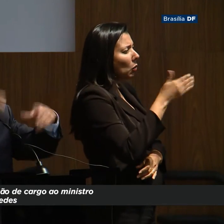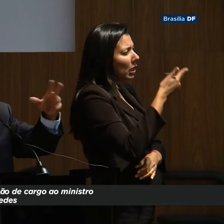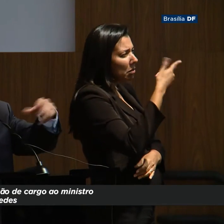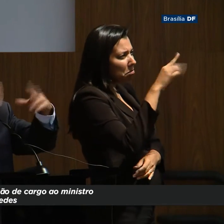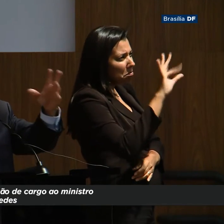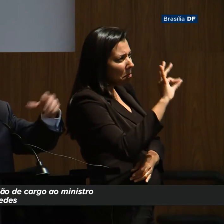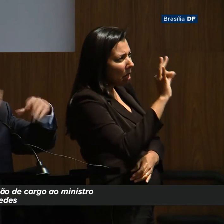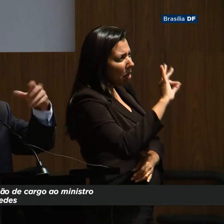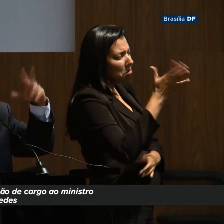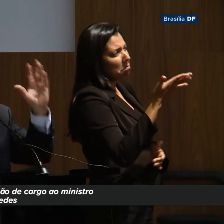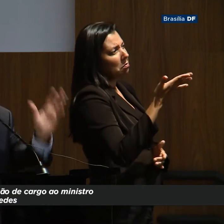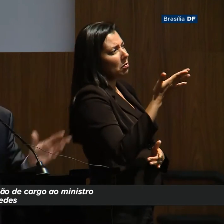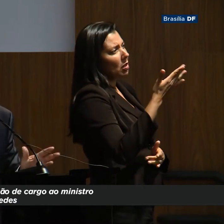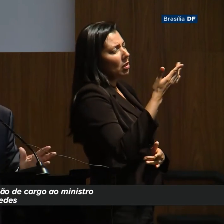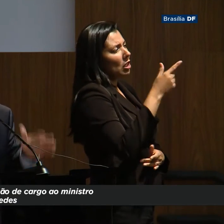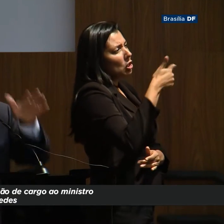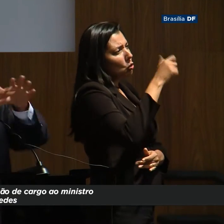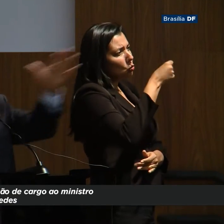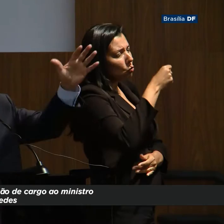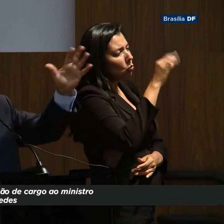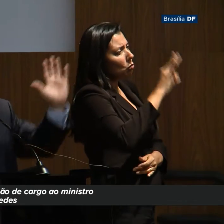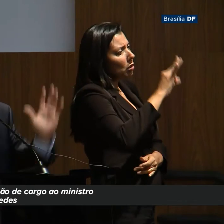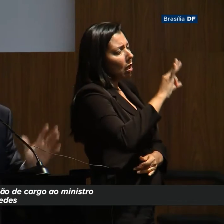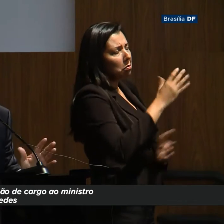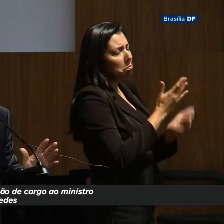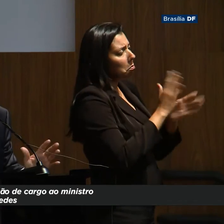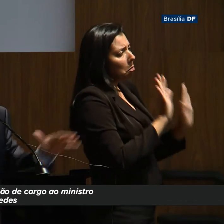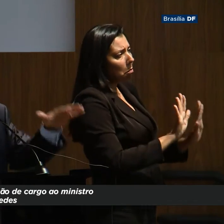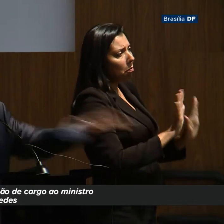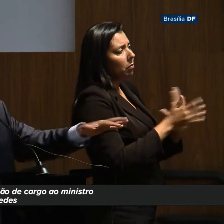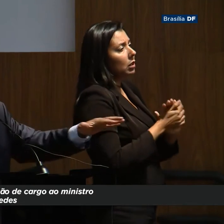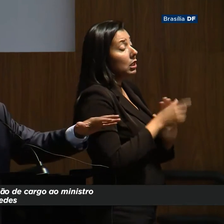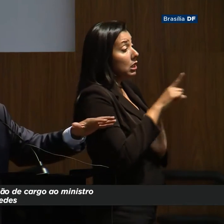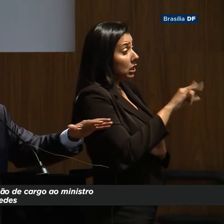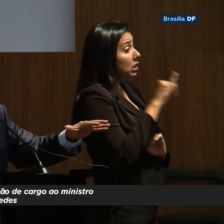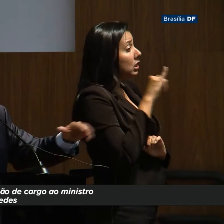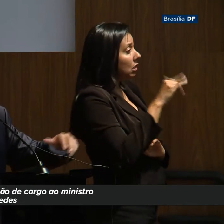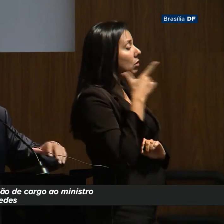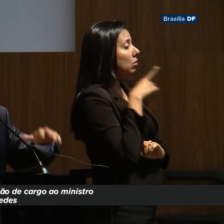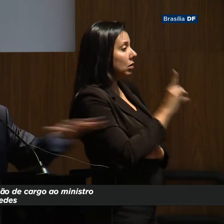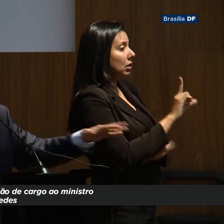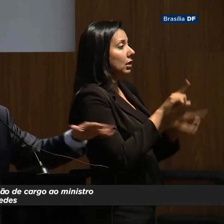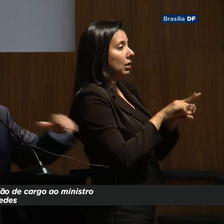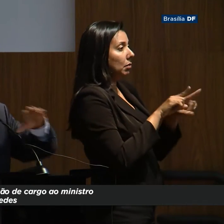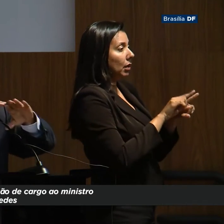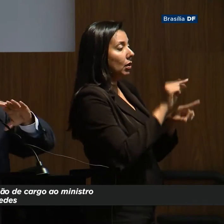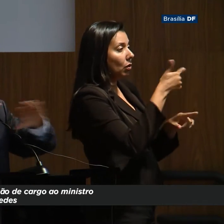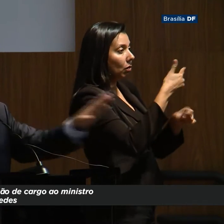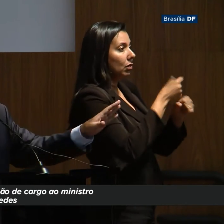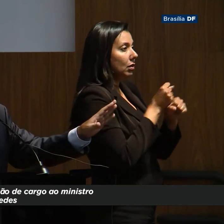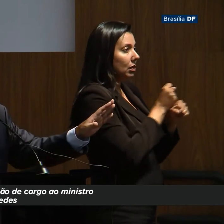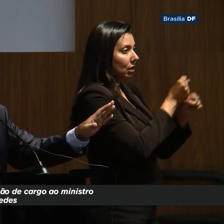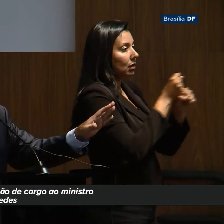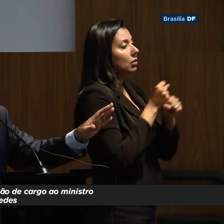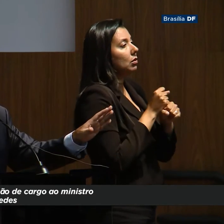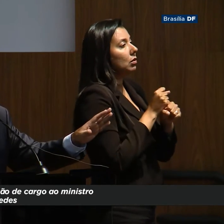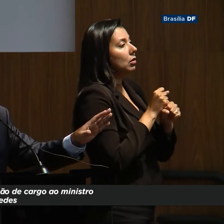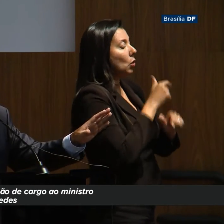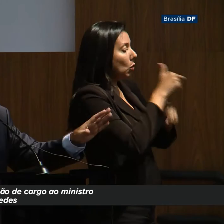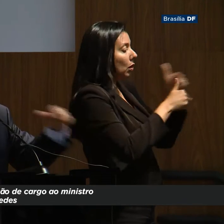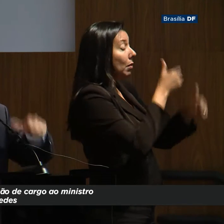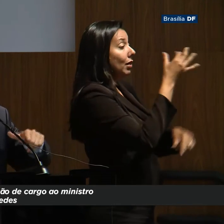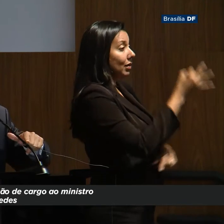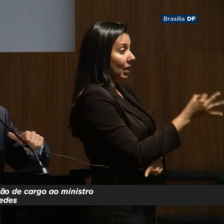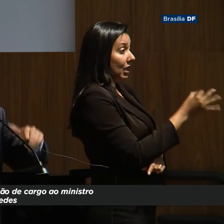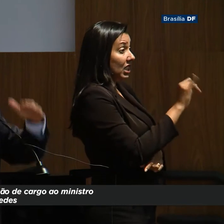cresce em 15, 16, quase 18, pronto. Se a gente conseguir controlar isso nominalmente em dois anos, o trabalho está